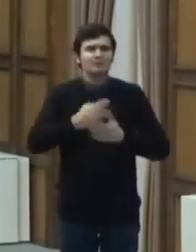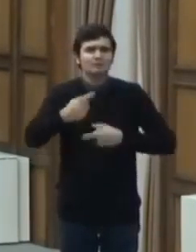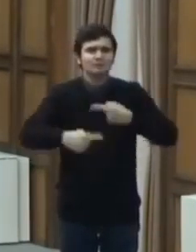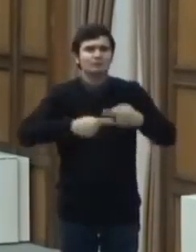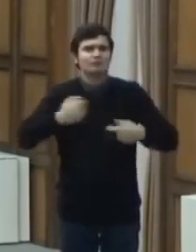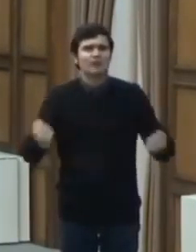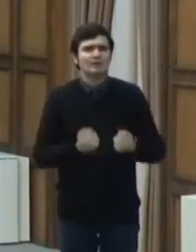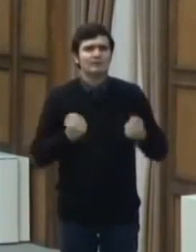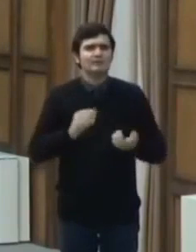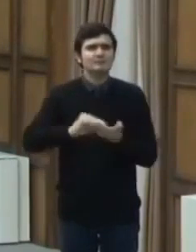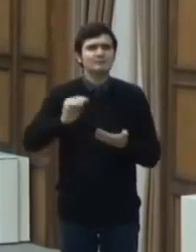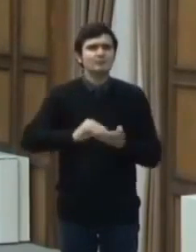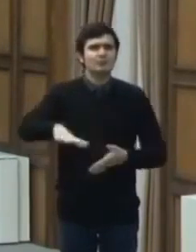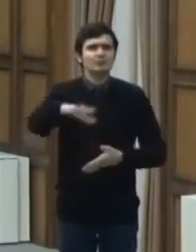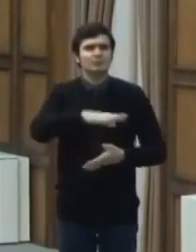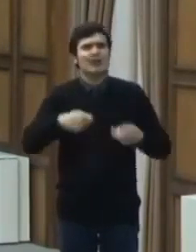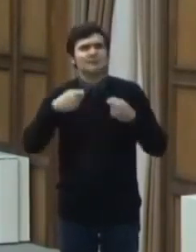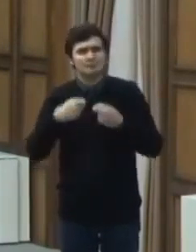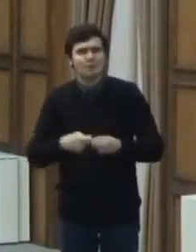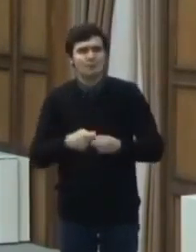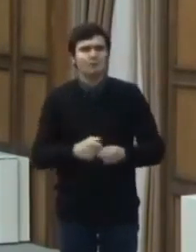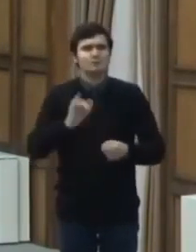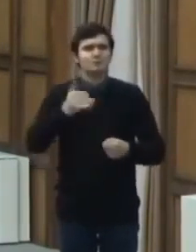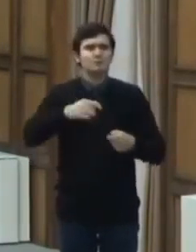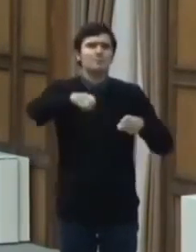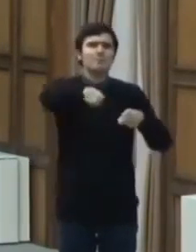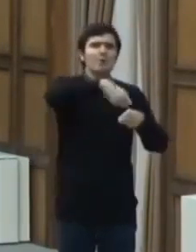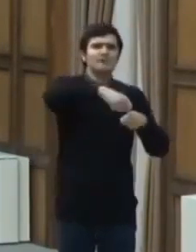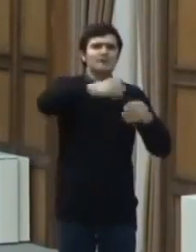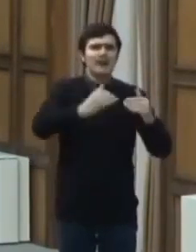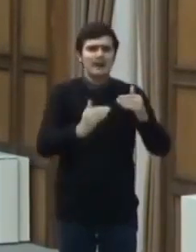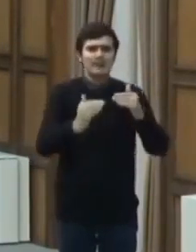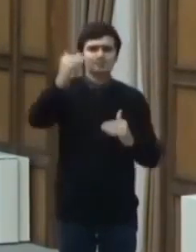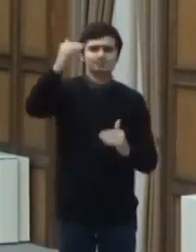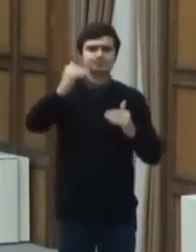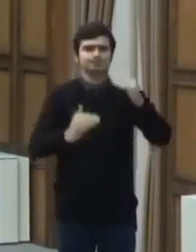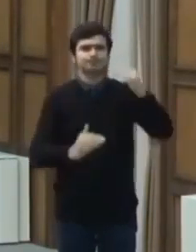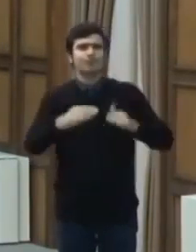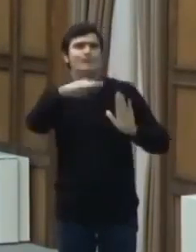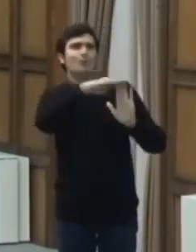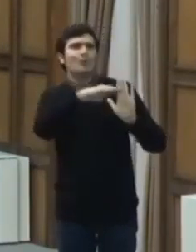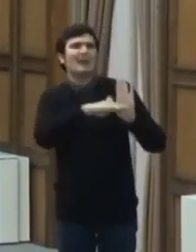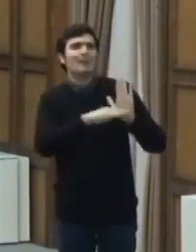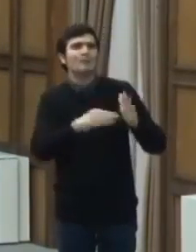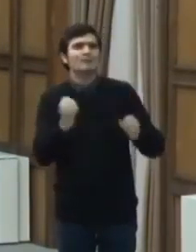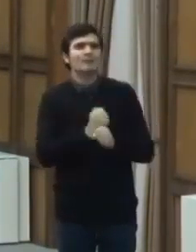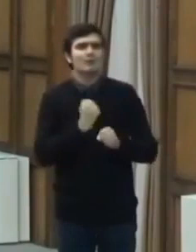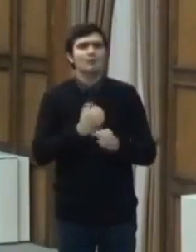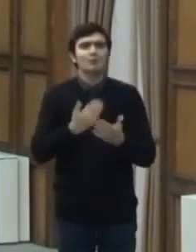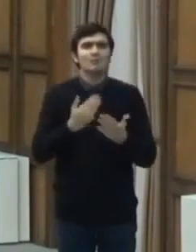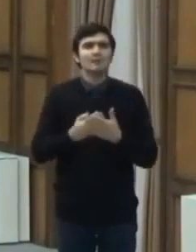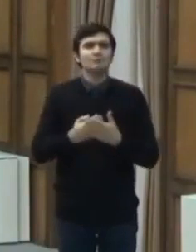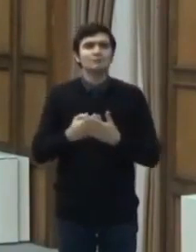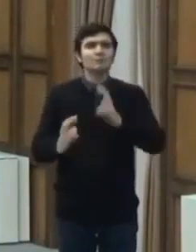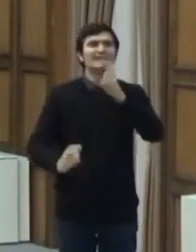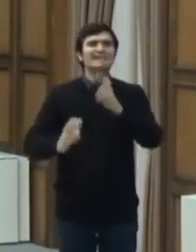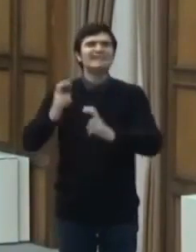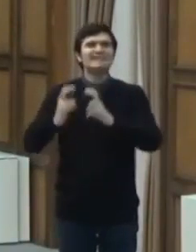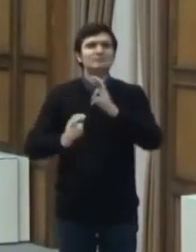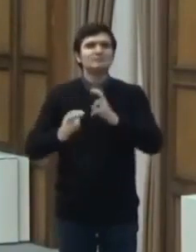comune, decalarea programului de lucru pentru entitățile cu un număr mai mare de 50